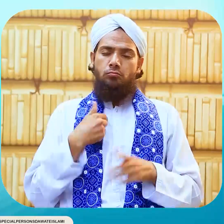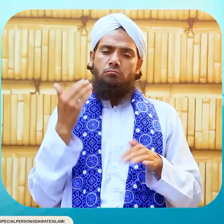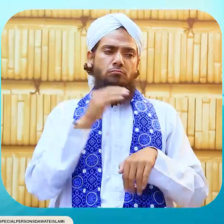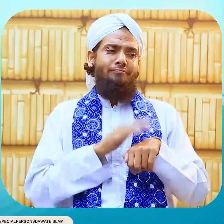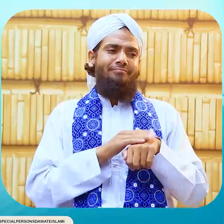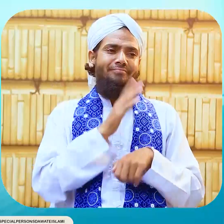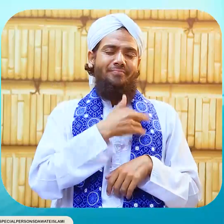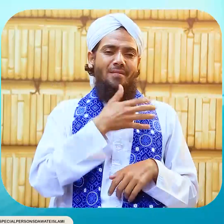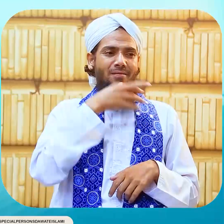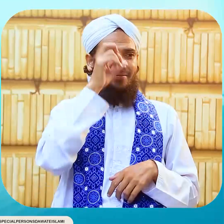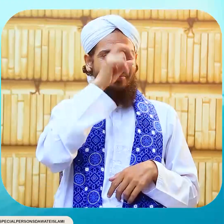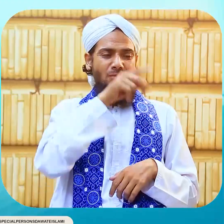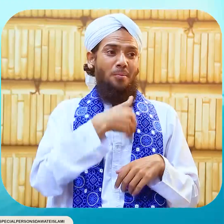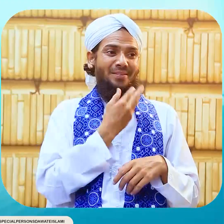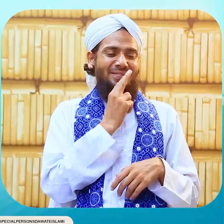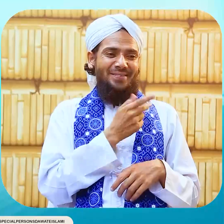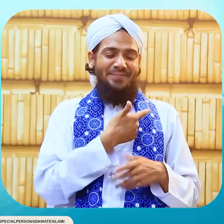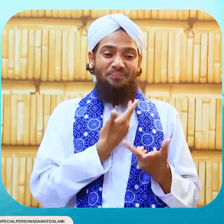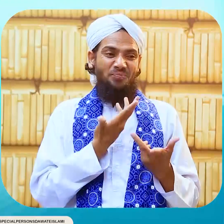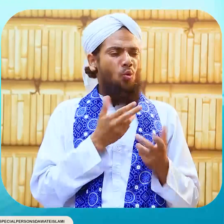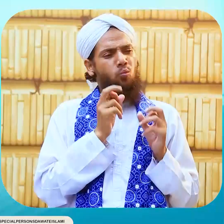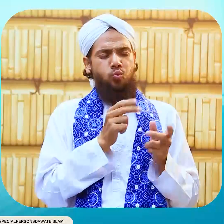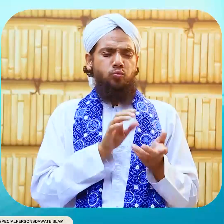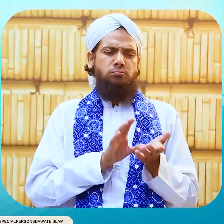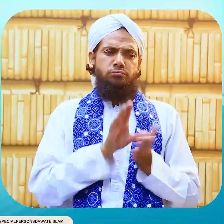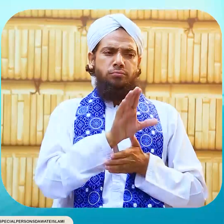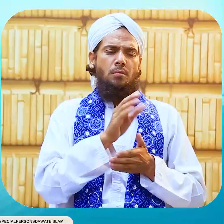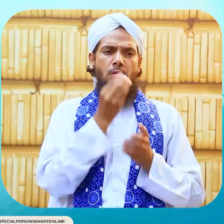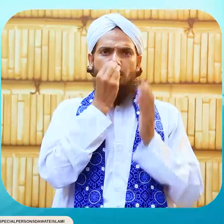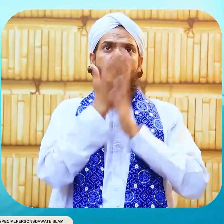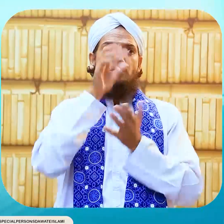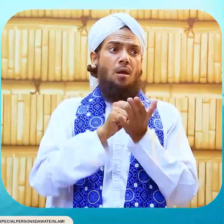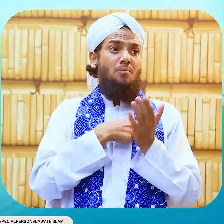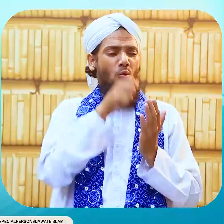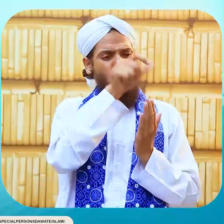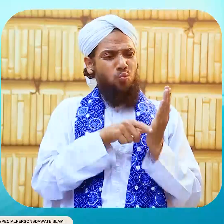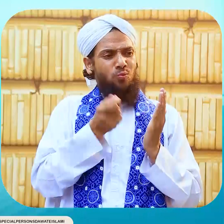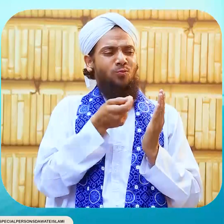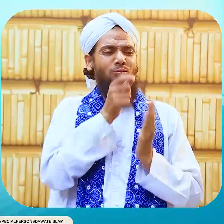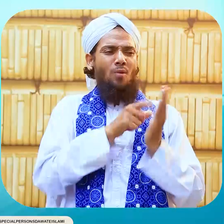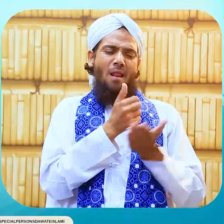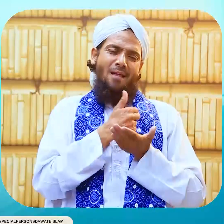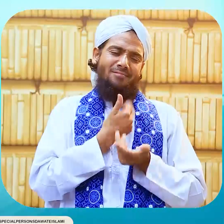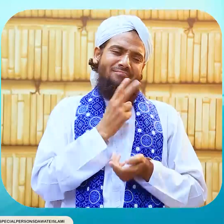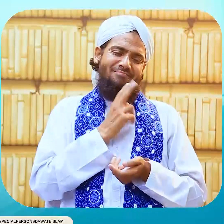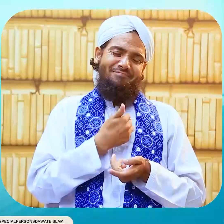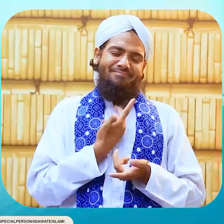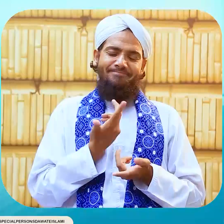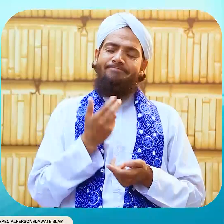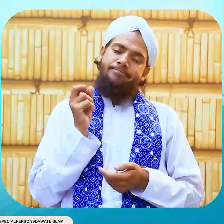کہتا ہے حضور ٹھیک ہے مجھے منظور ہے یہ ڈیل کنفرم مگر ایسا کریں کہ کوئی لیٹر کوئی کاغذ کوئی سند تو دے دینا حضرت حبیب عجمی رحمت